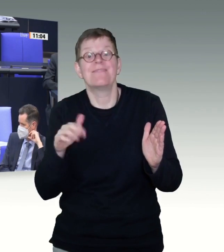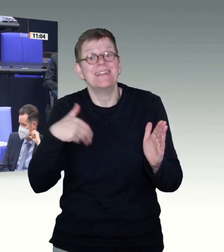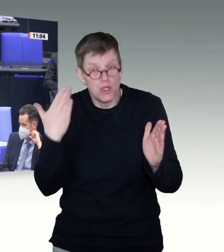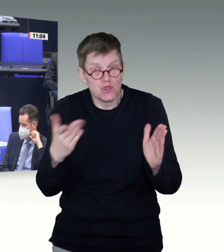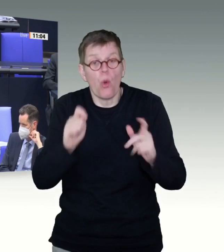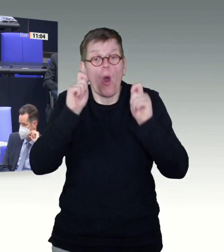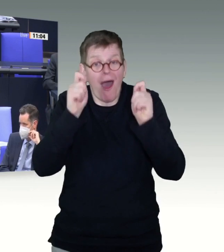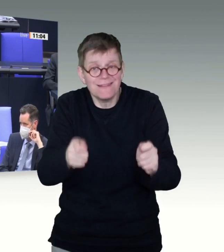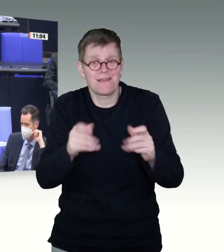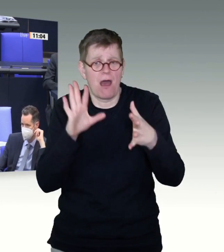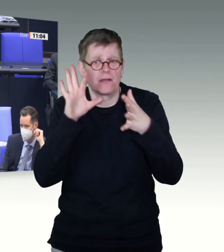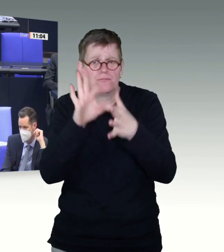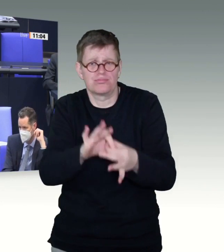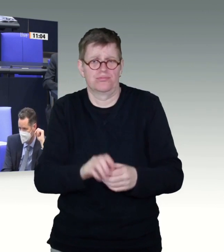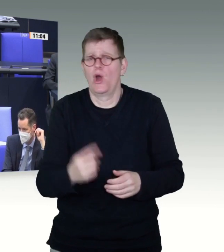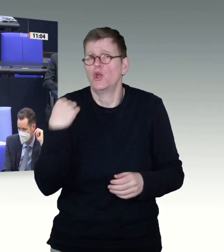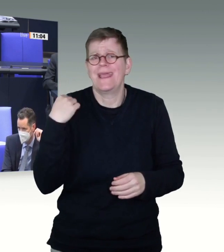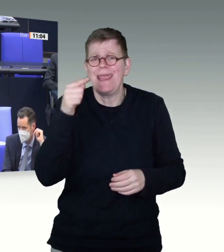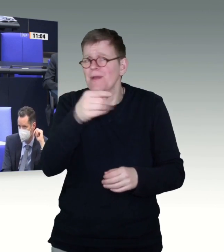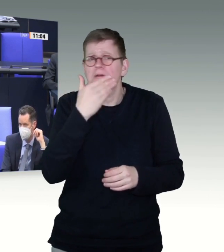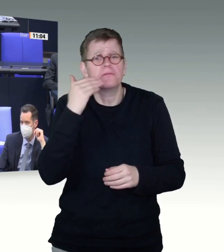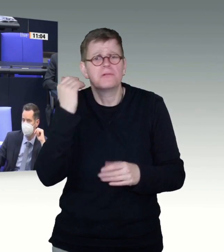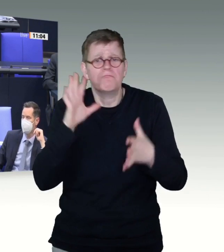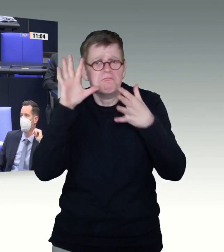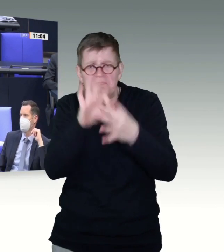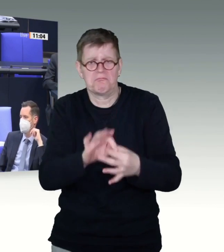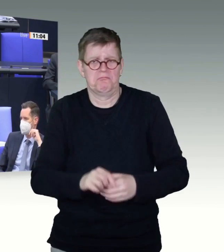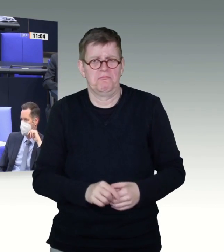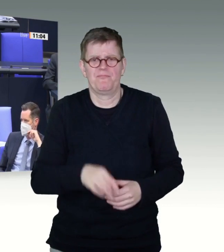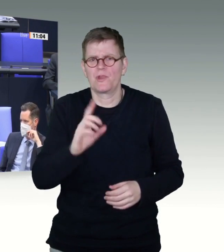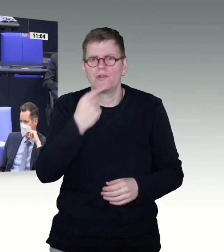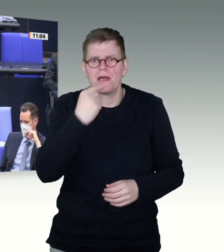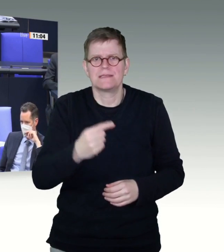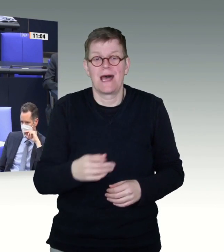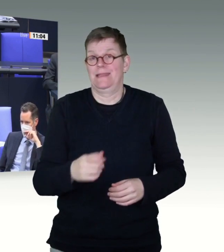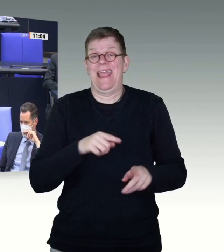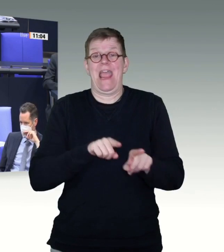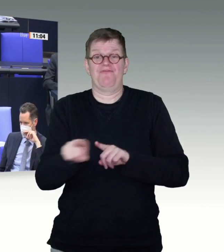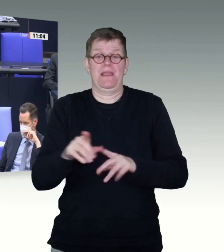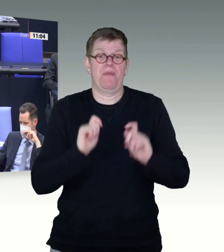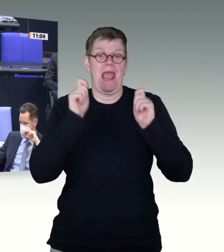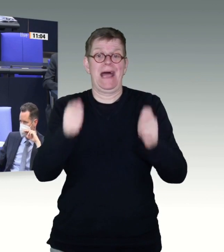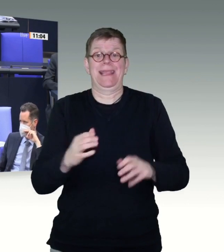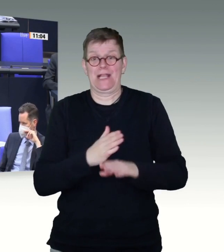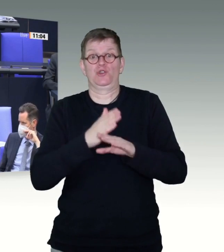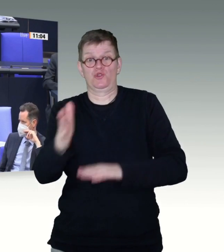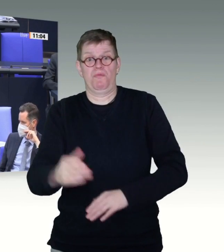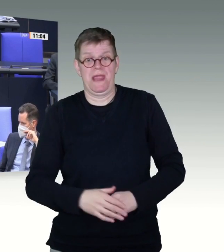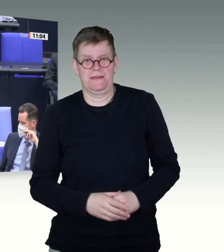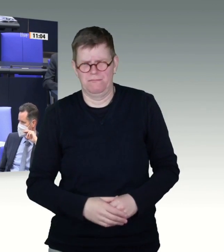natürlich überhaupt nicht berücksichtigt. Und dass Sie dann sagen, unser Antrag kommt zu spät, also Entschuldigung, das ist ja wohl ein Treppenwitz. Wer ist denn hier in der